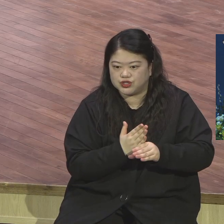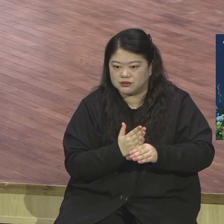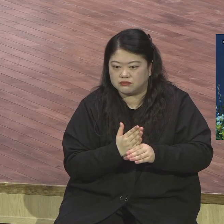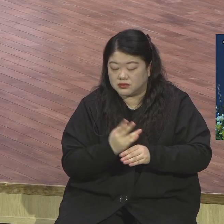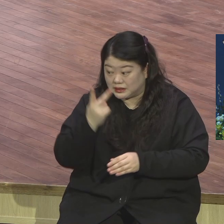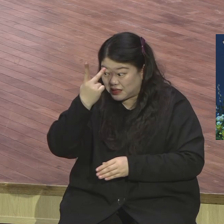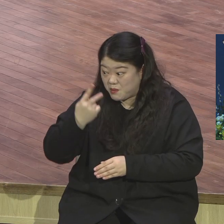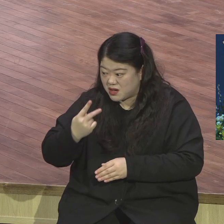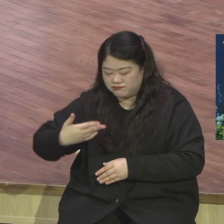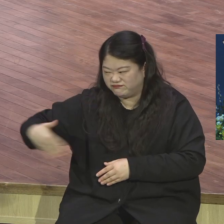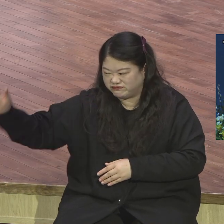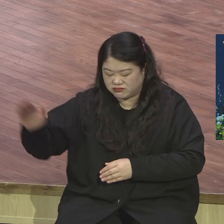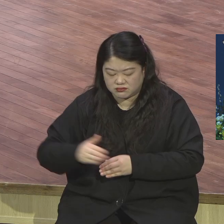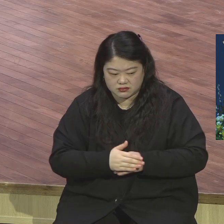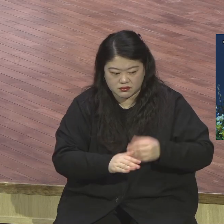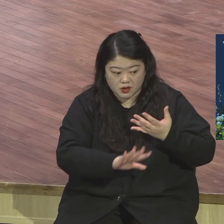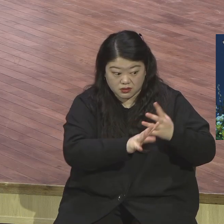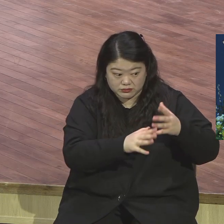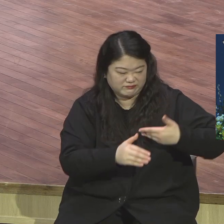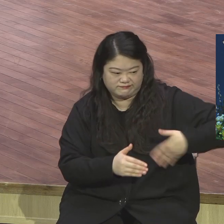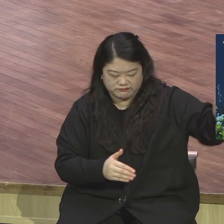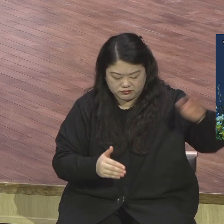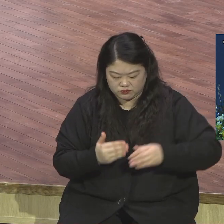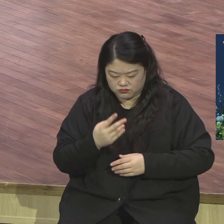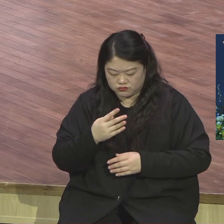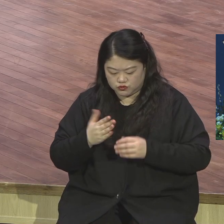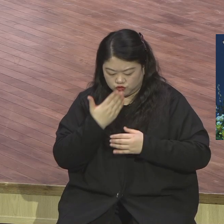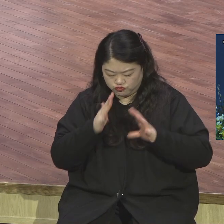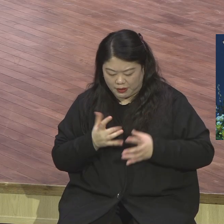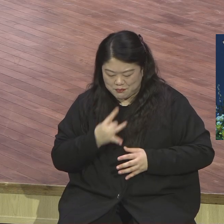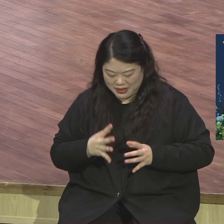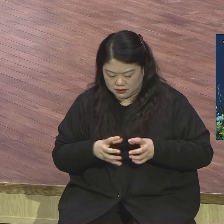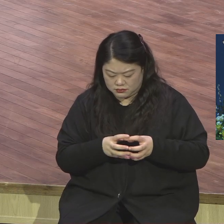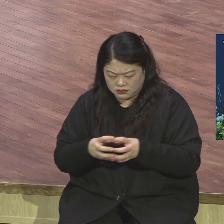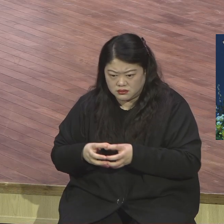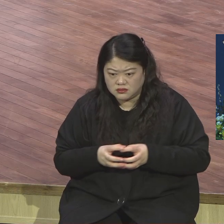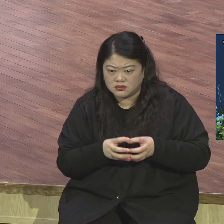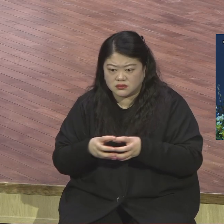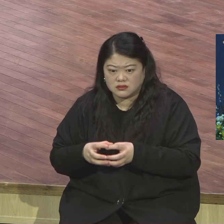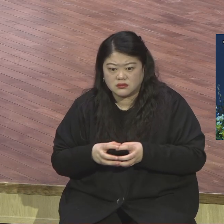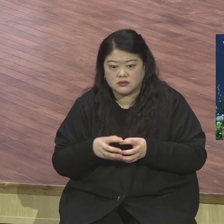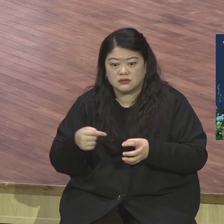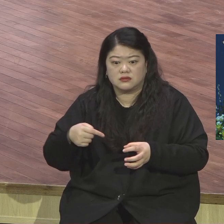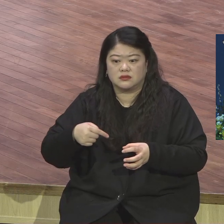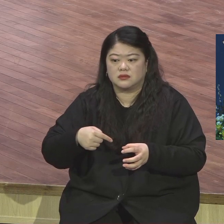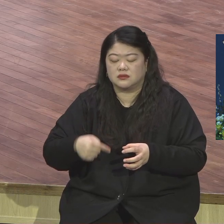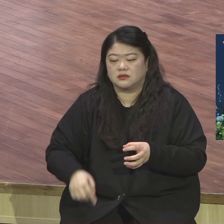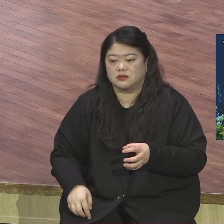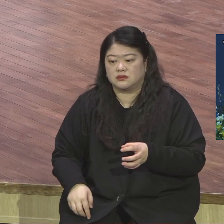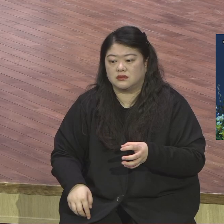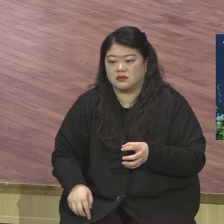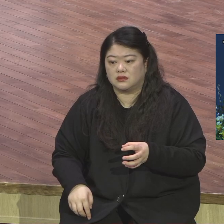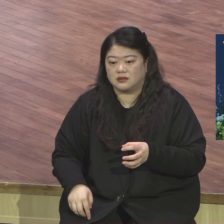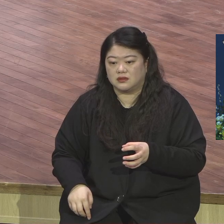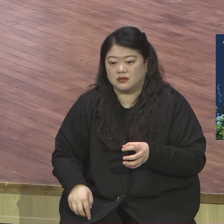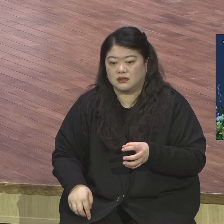학계 선지자가 성전 재건하는 것에 최고 우선순위를 두라는